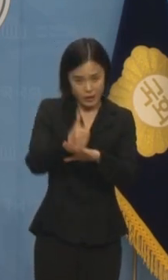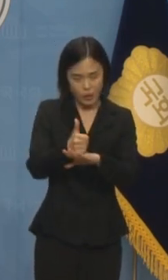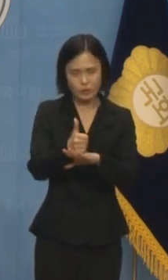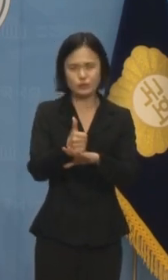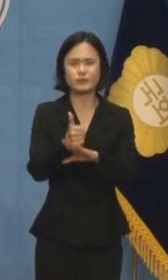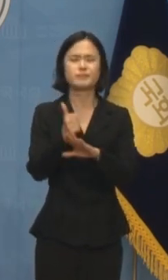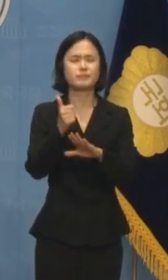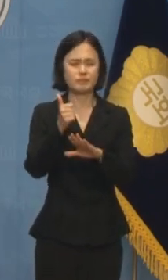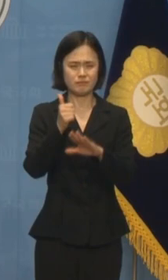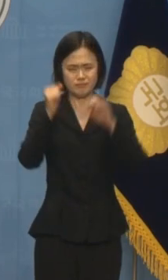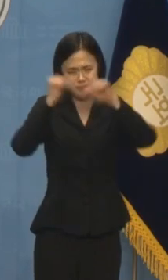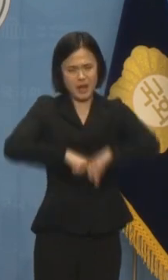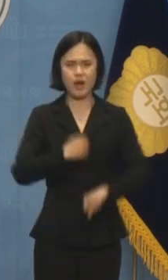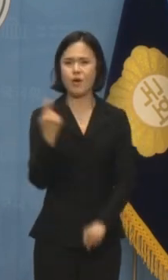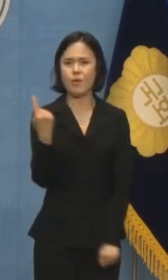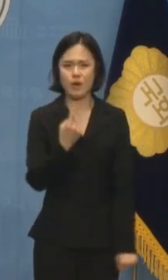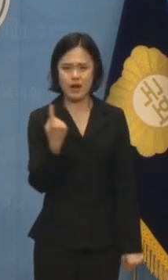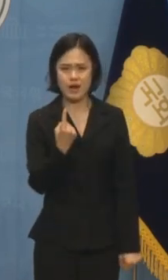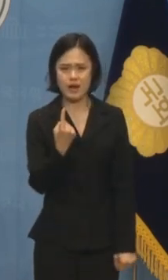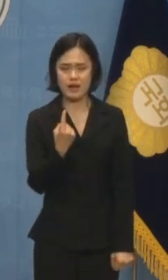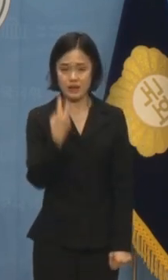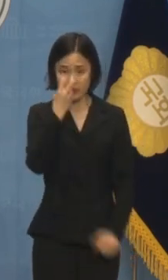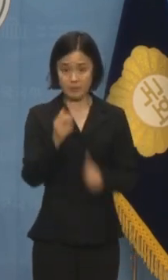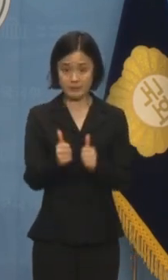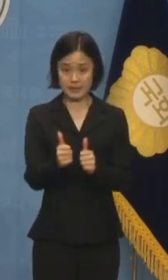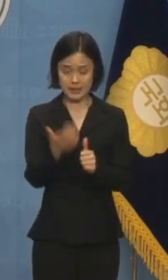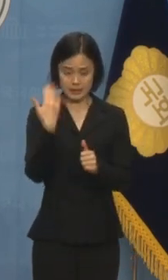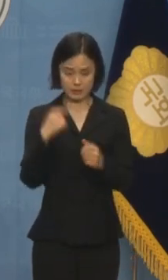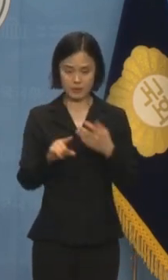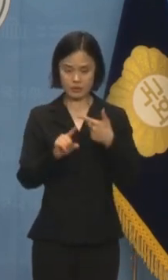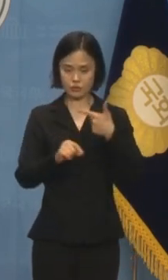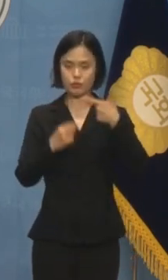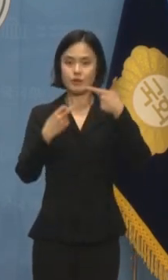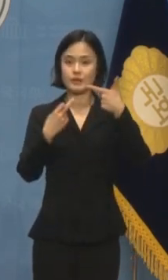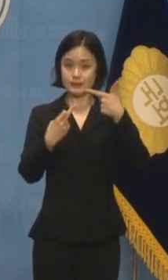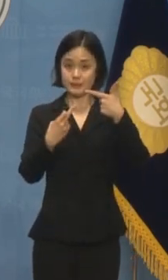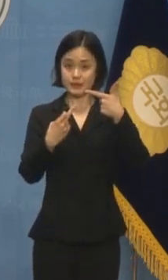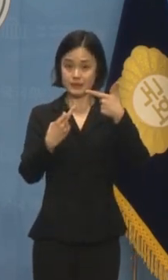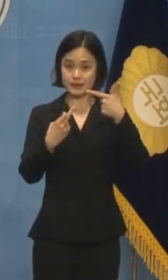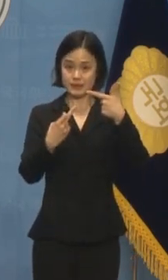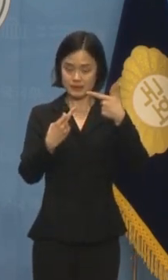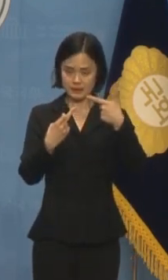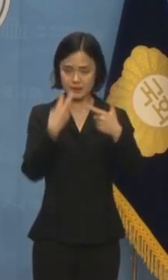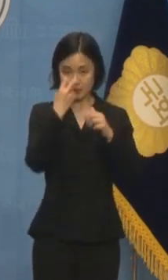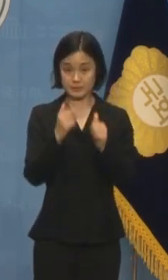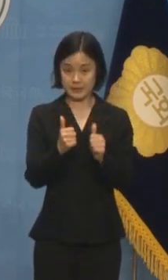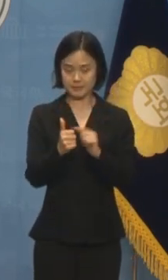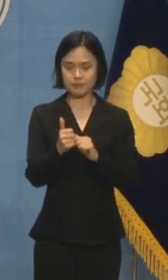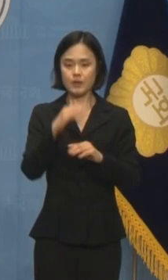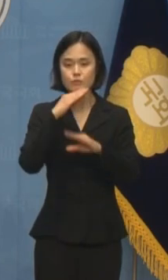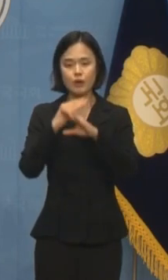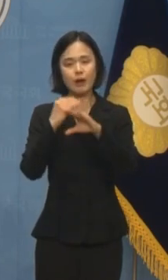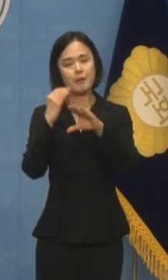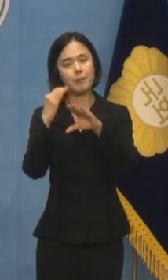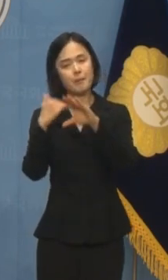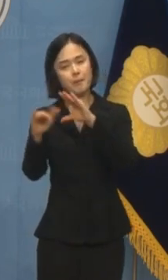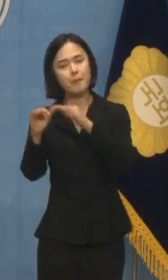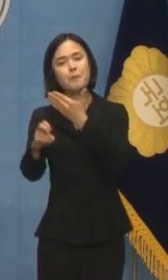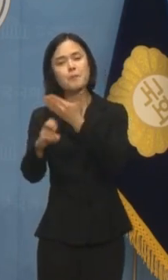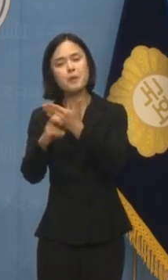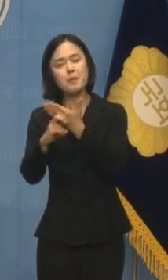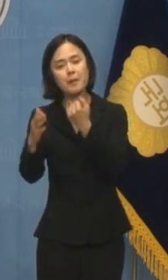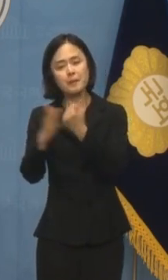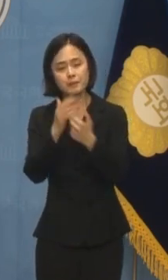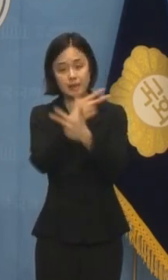검찰이 지난 12일 불법 대북송금 제3자 뇌물 혐의로 이재명 대표를 기소한 지